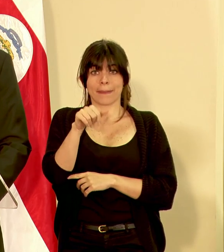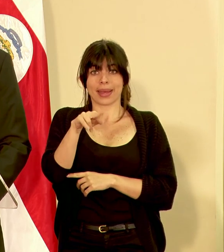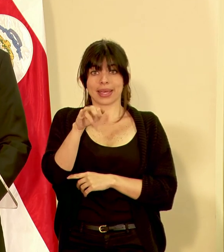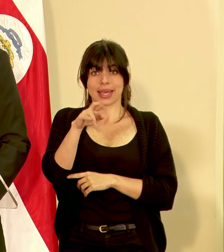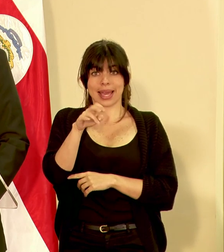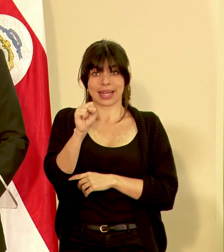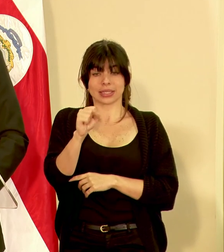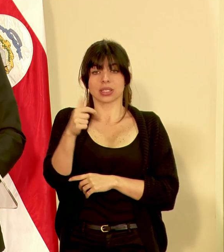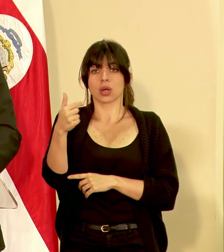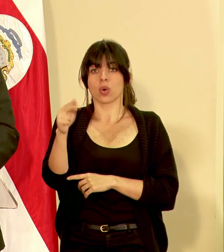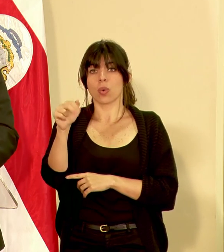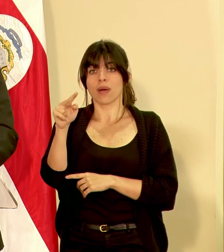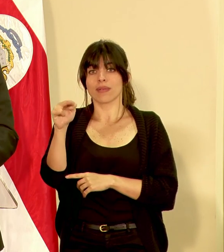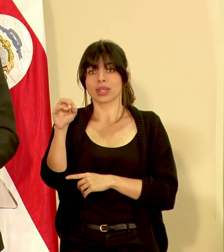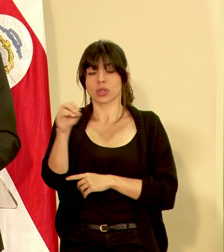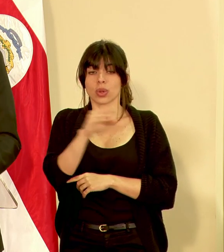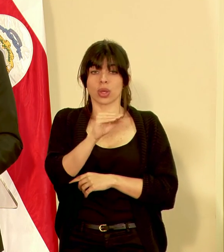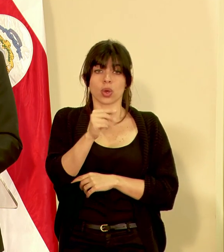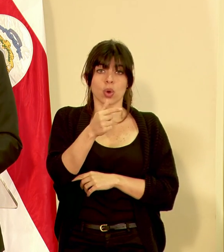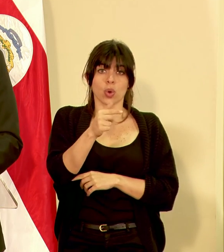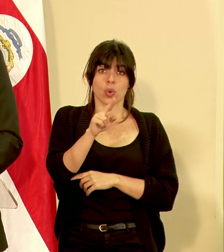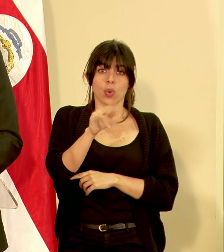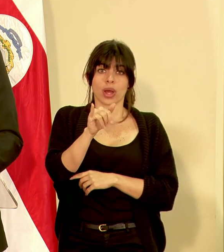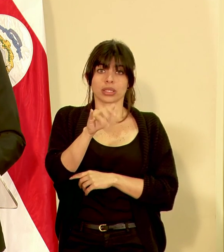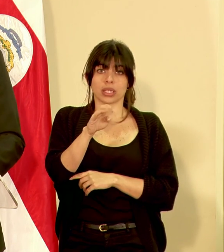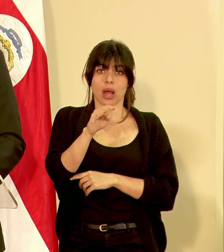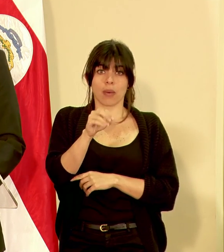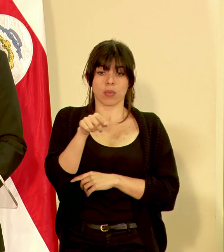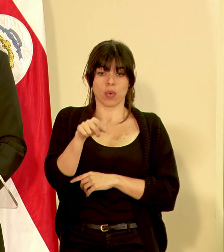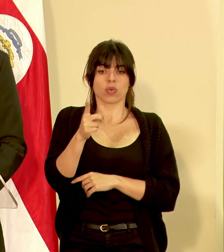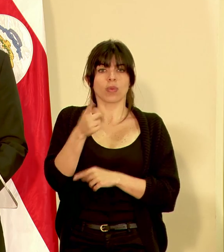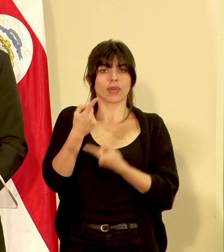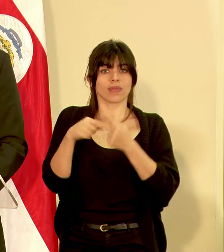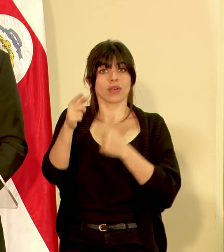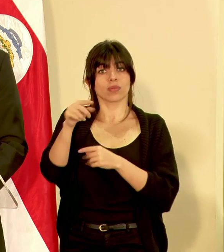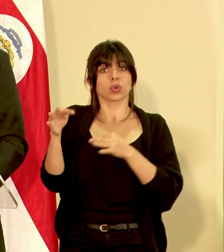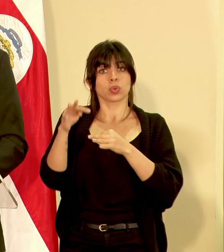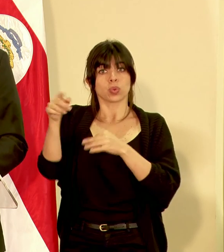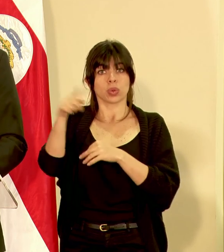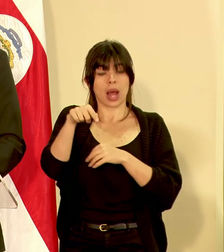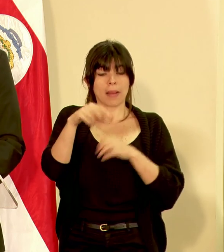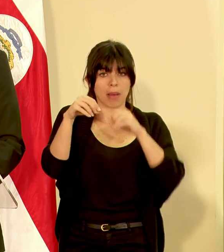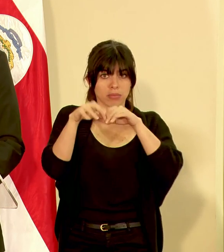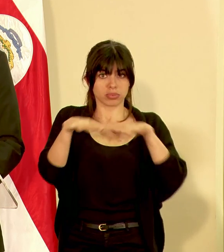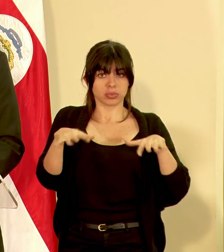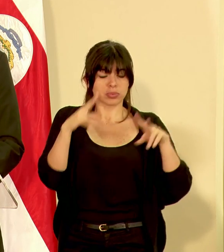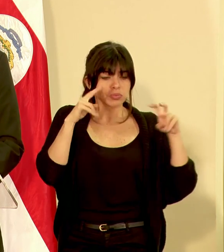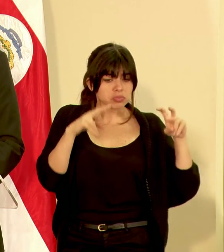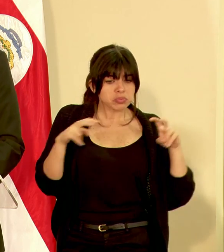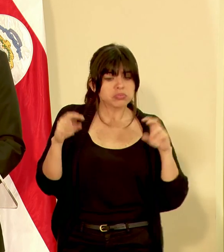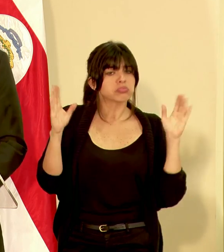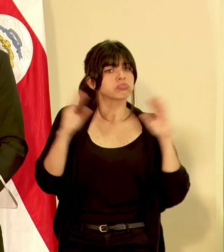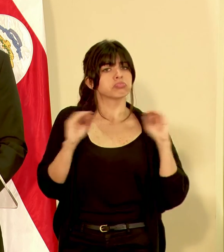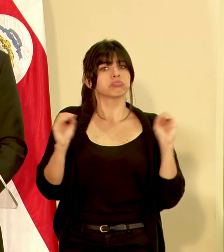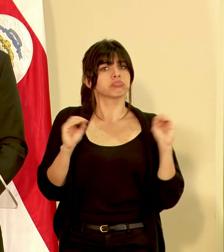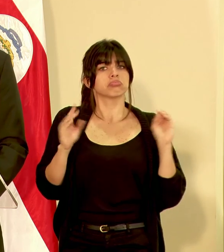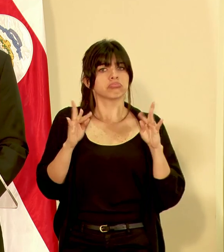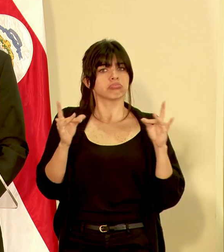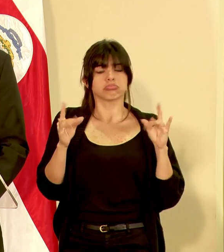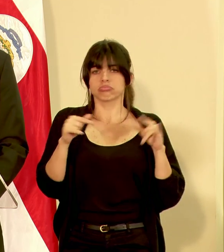Guavito y Guayao que son afluentes del río Turrialba no se han encontrado depósitos de sedimento